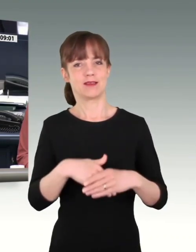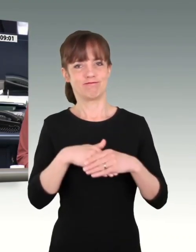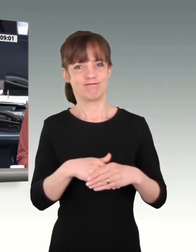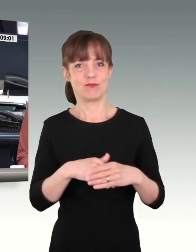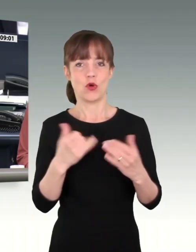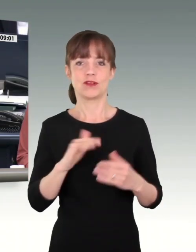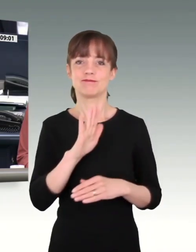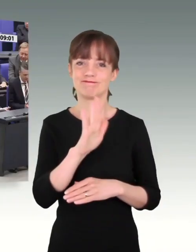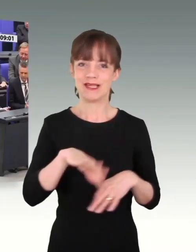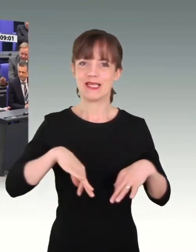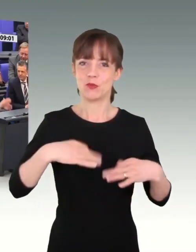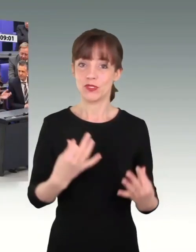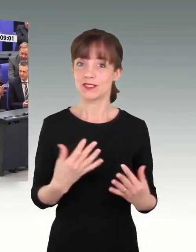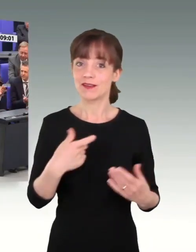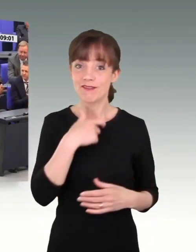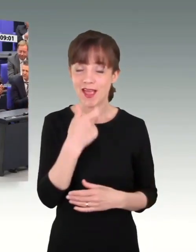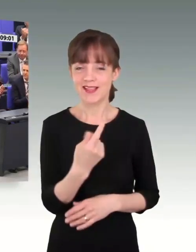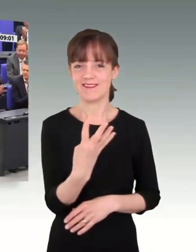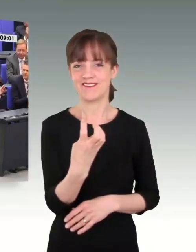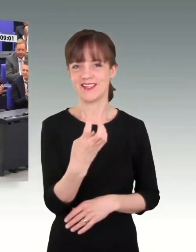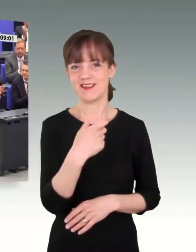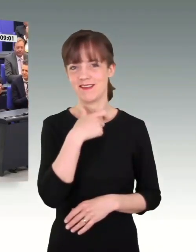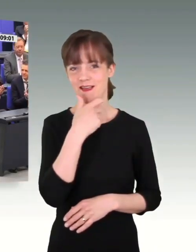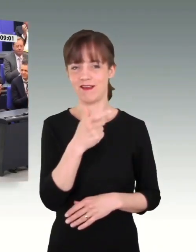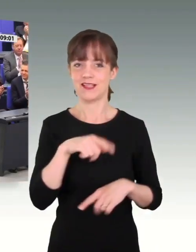Heute sind Sie 40 geworden. Herzlichen Glückwunsch.